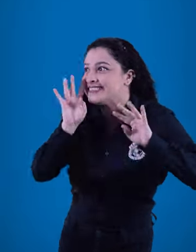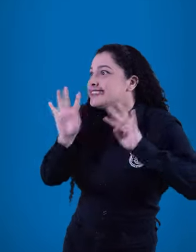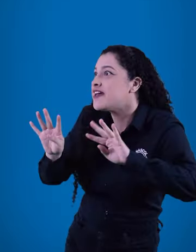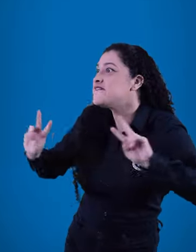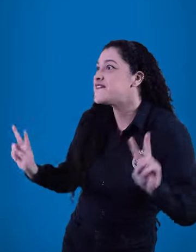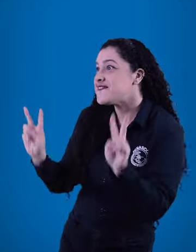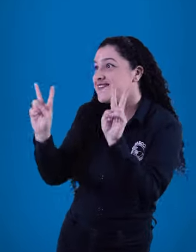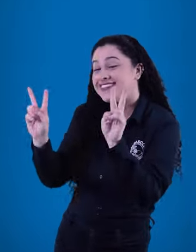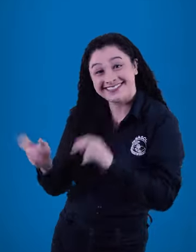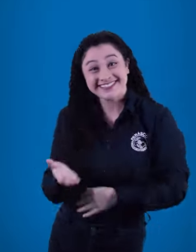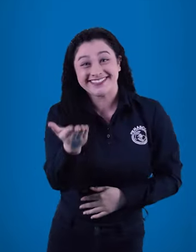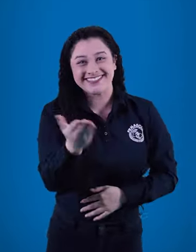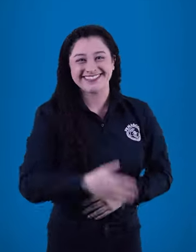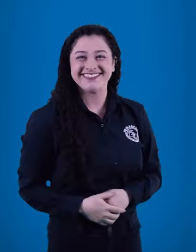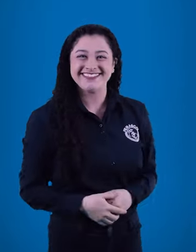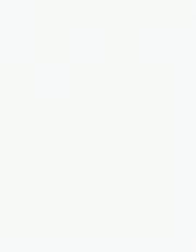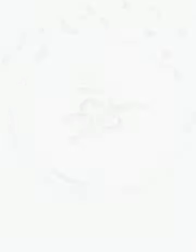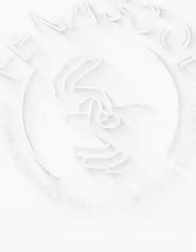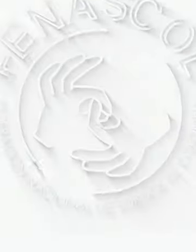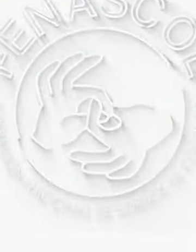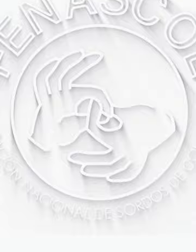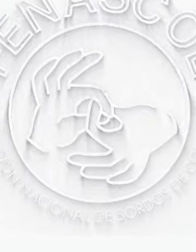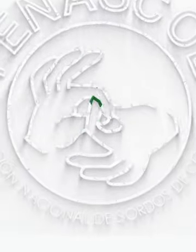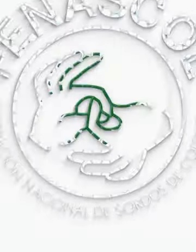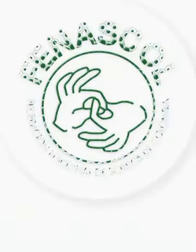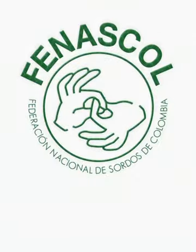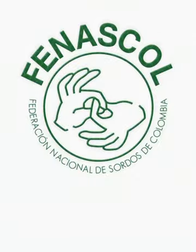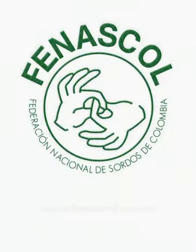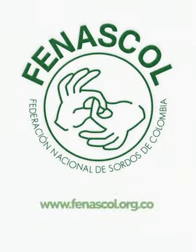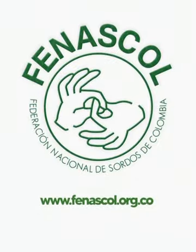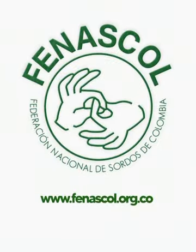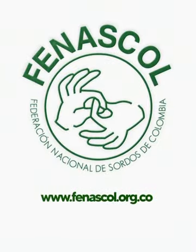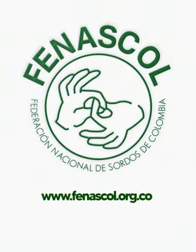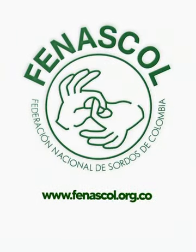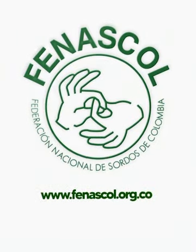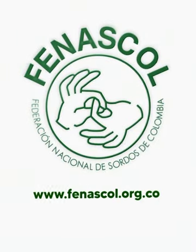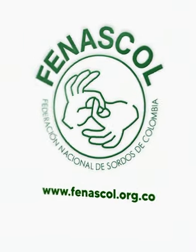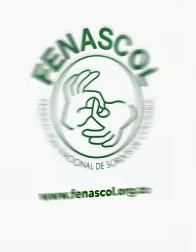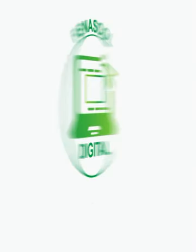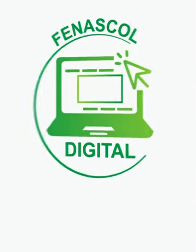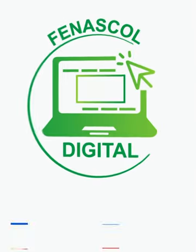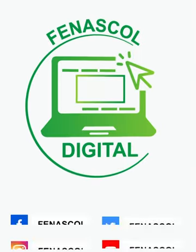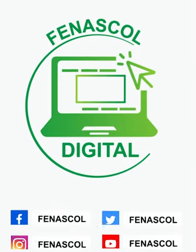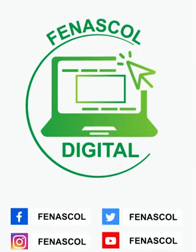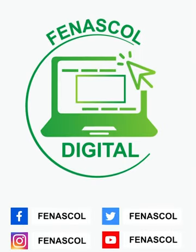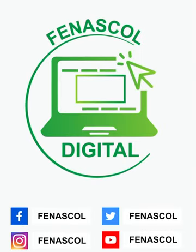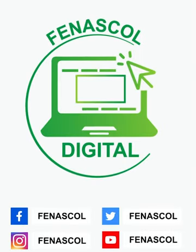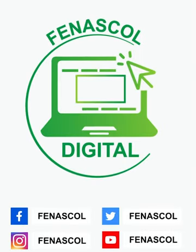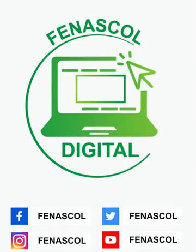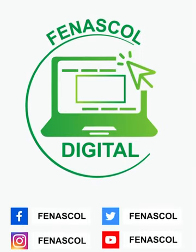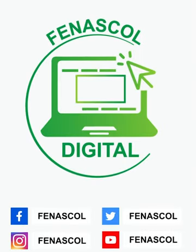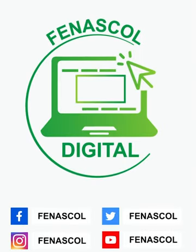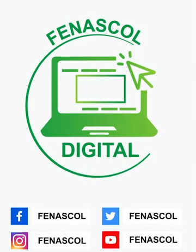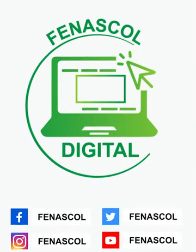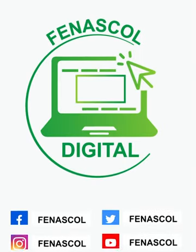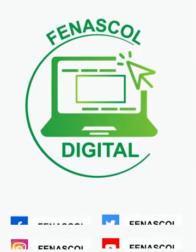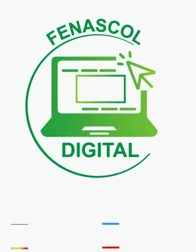Seguirá pierdas lo que No te pierdas misma No te No te